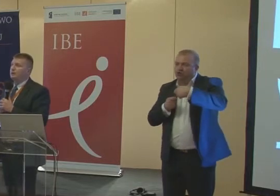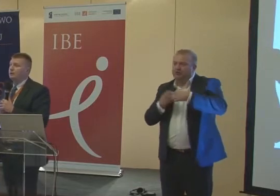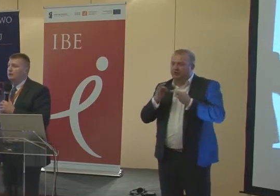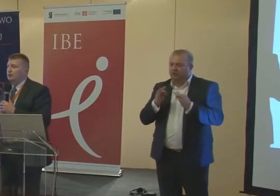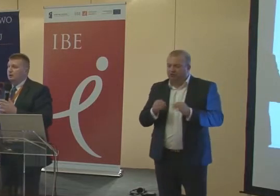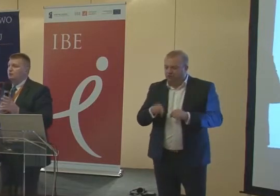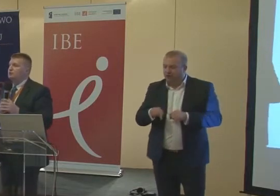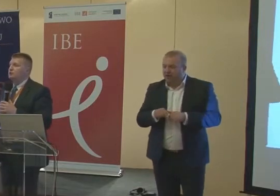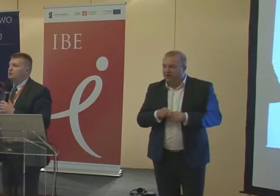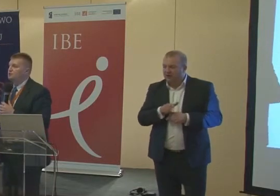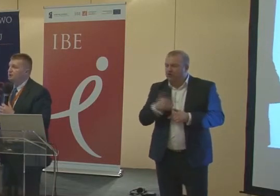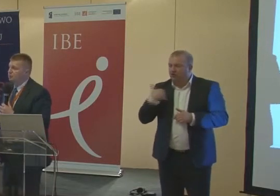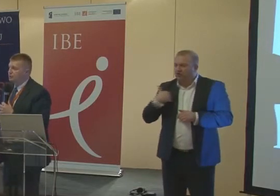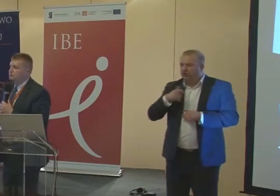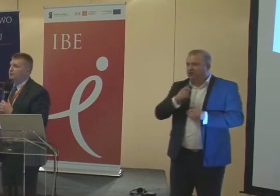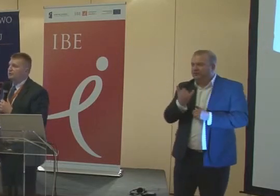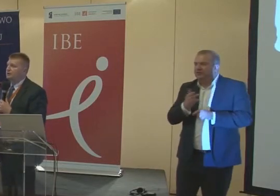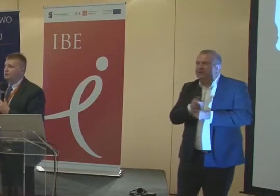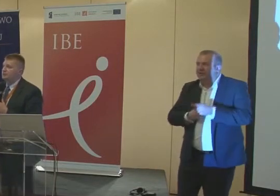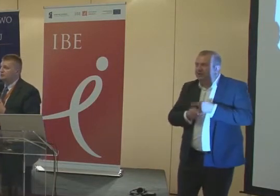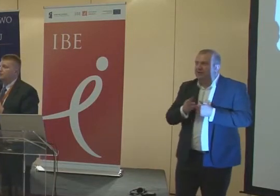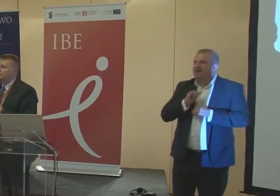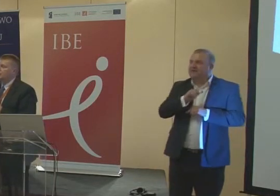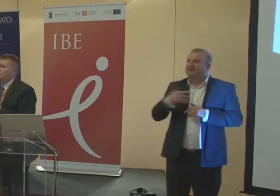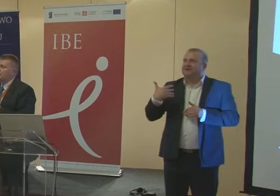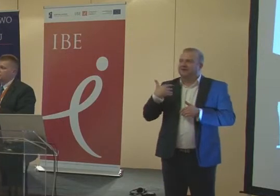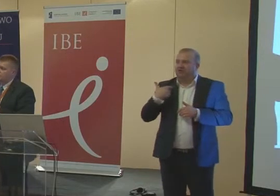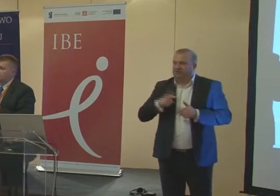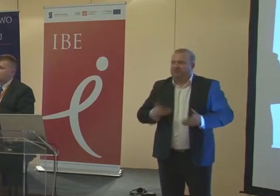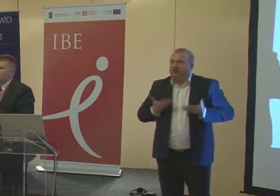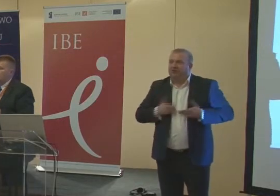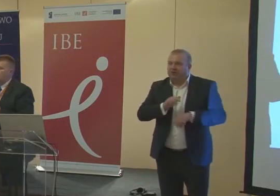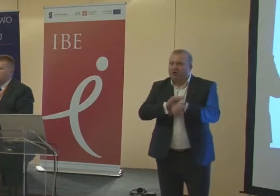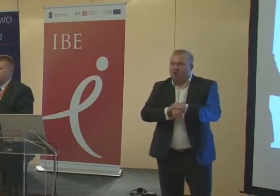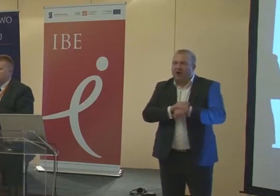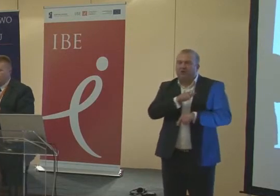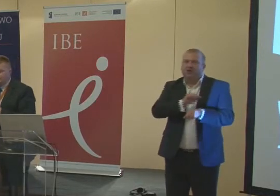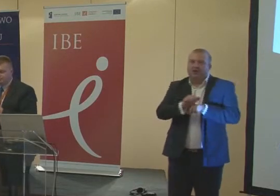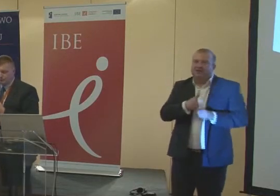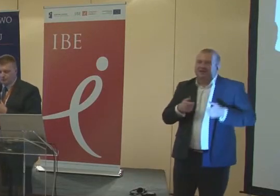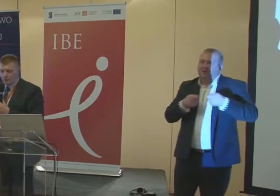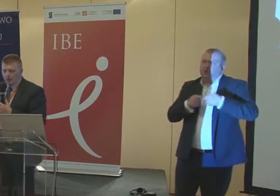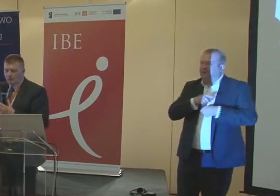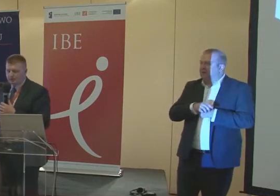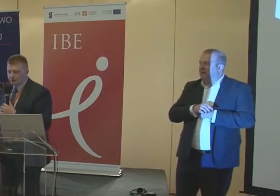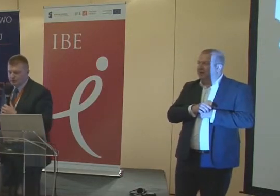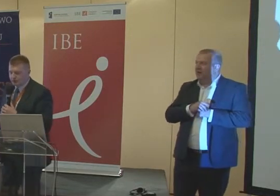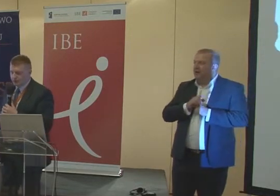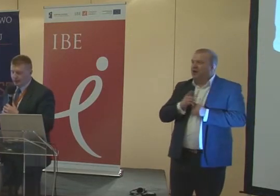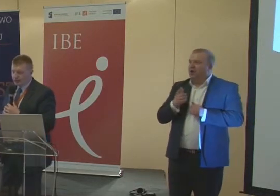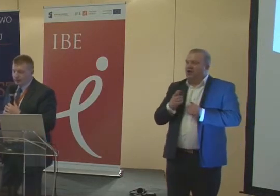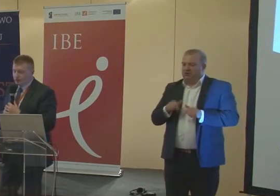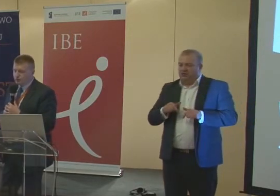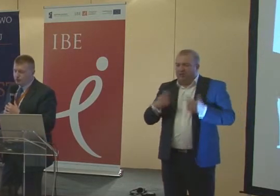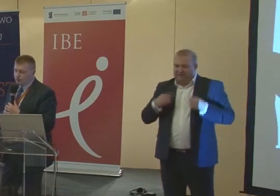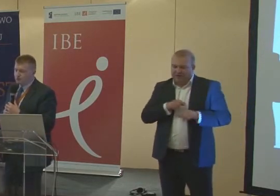to życie dzieci niepełnosprawnych z ich zdrowymi kolegami, co jest jakby założeniem obecnego systemu.